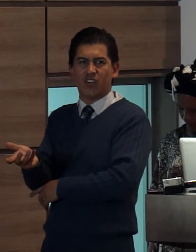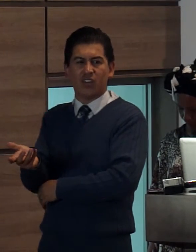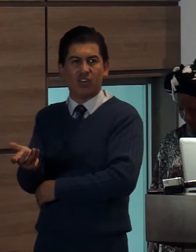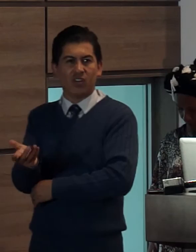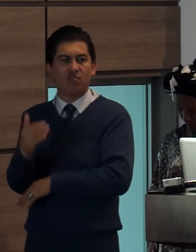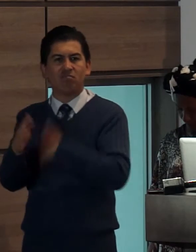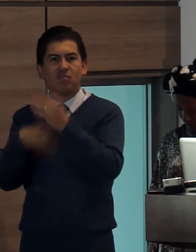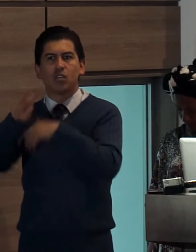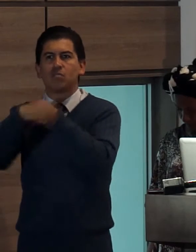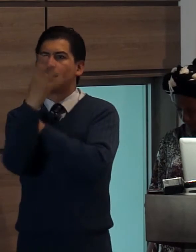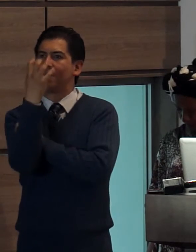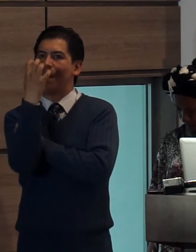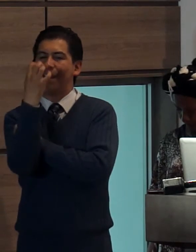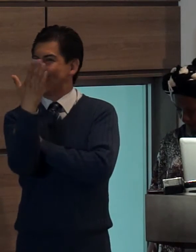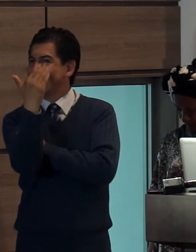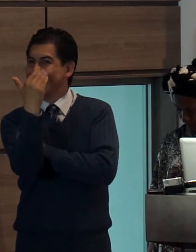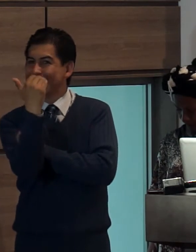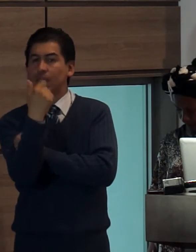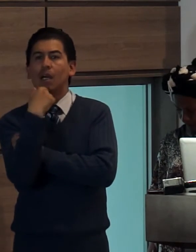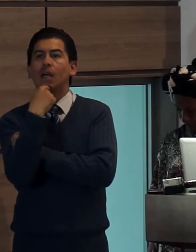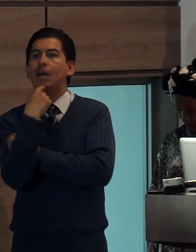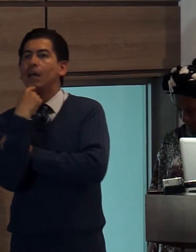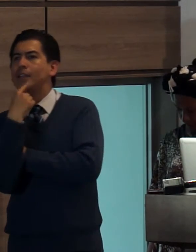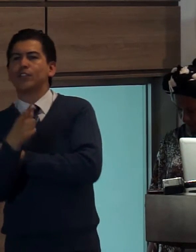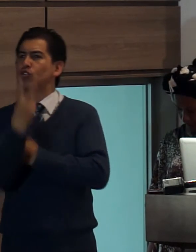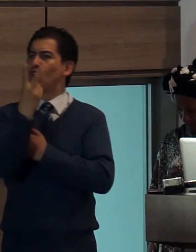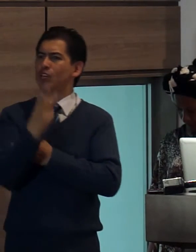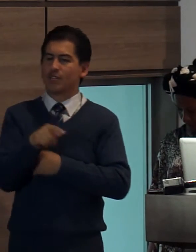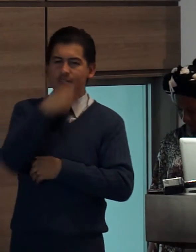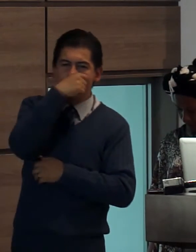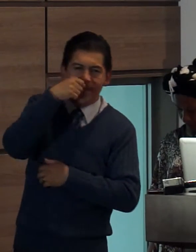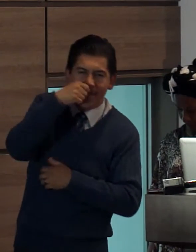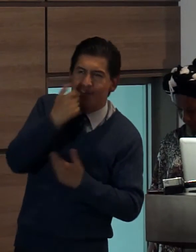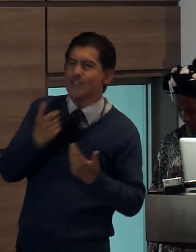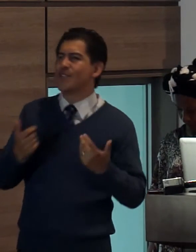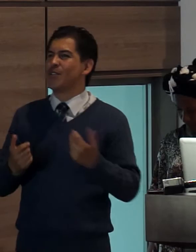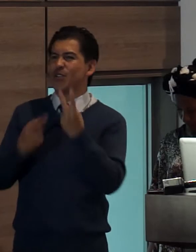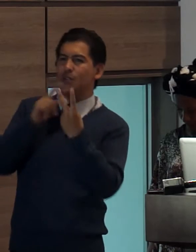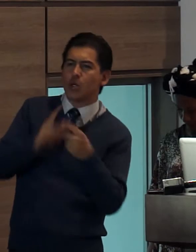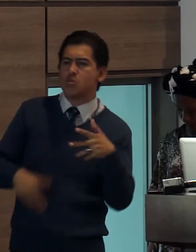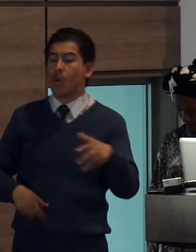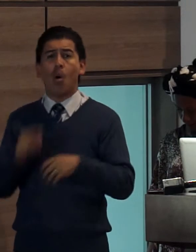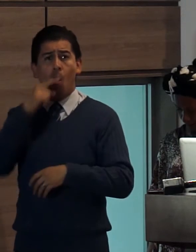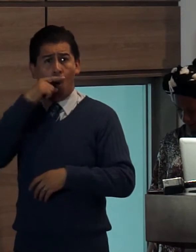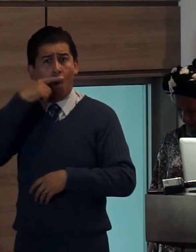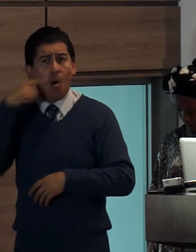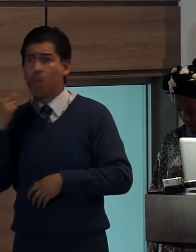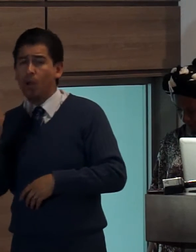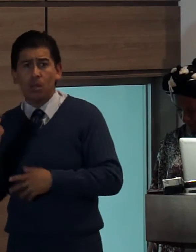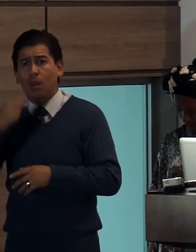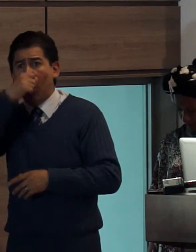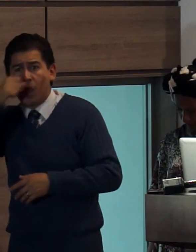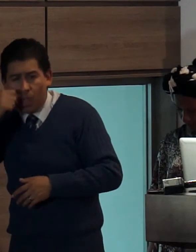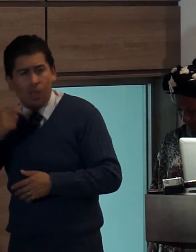2015 frente al segmento malcreadito y fusilero en el cual un programa hizo mofa de las personas